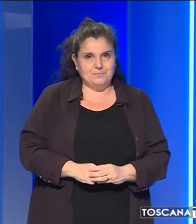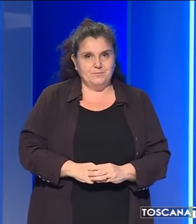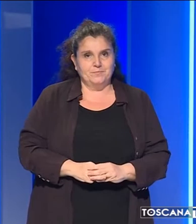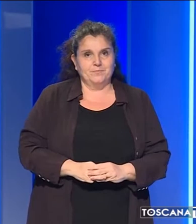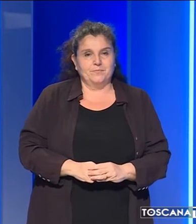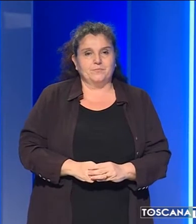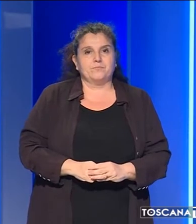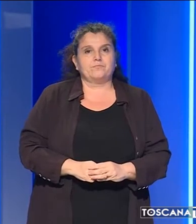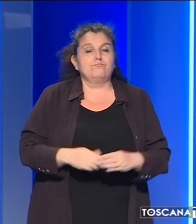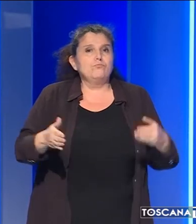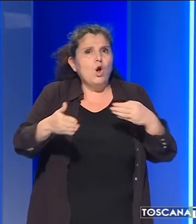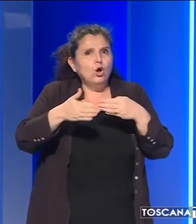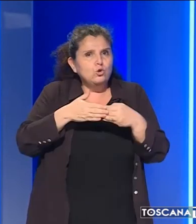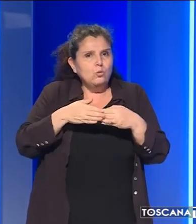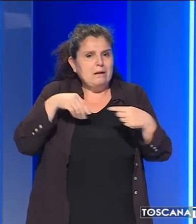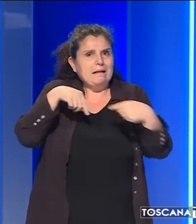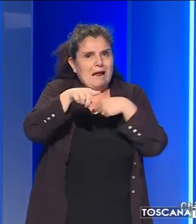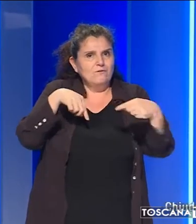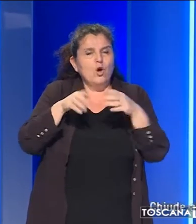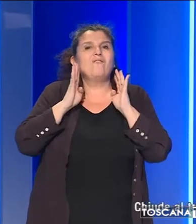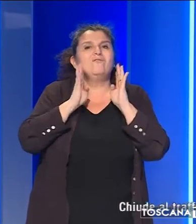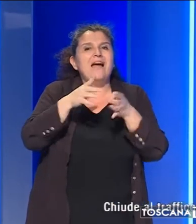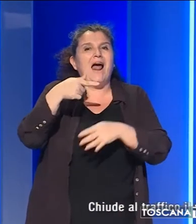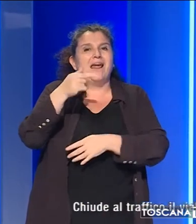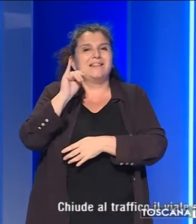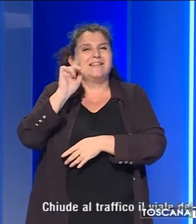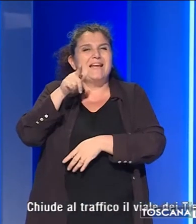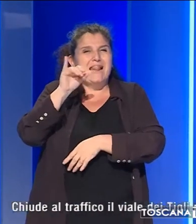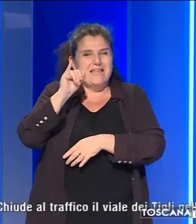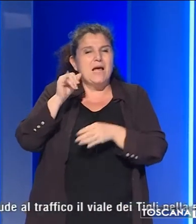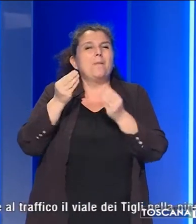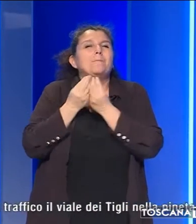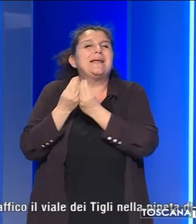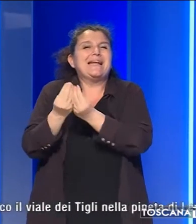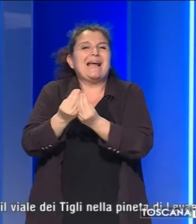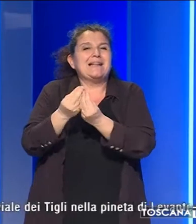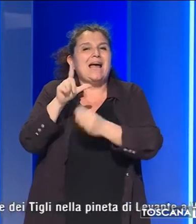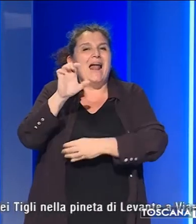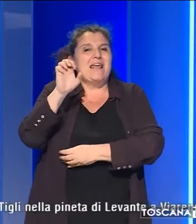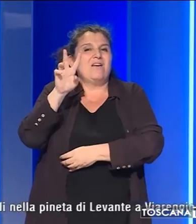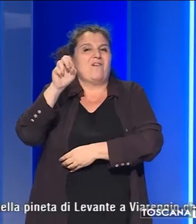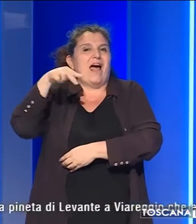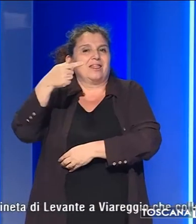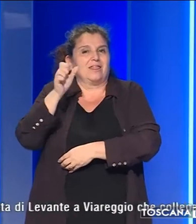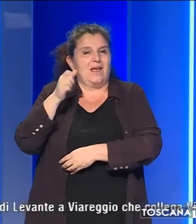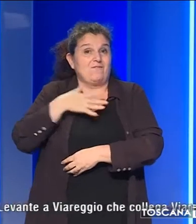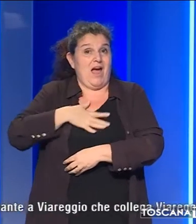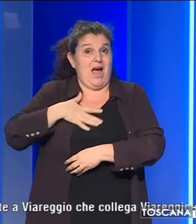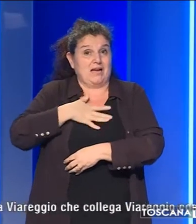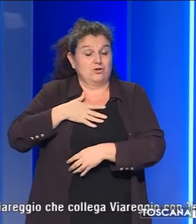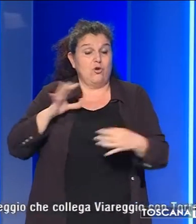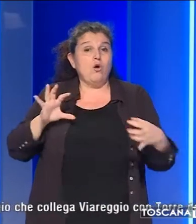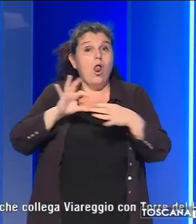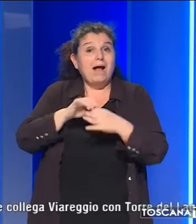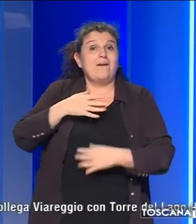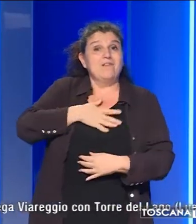Chiude al traffico il viale dei Tigli nella pineta di Levante a Viareggio quella che collega